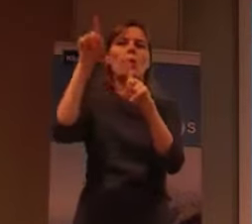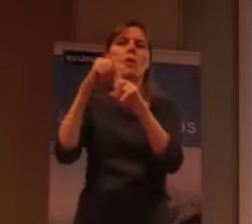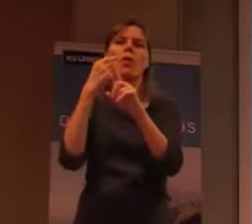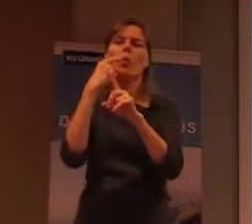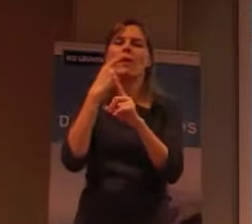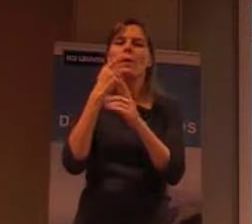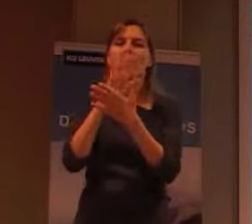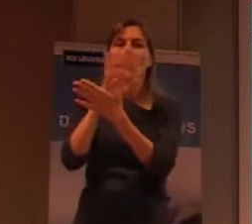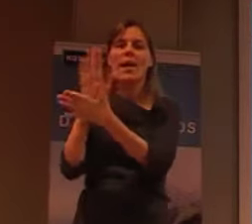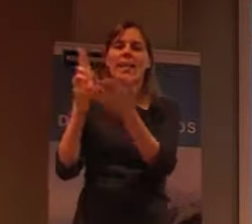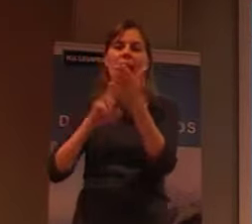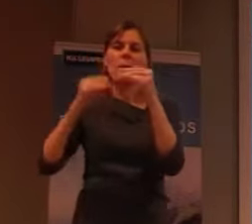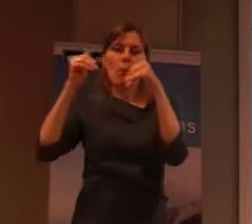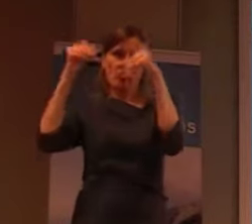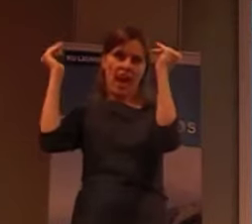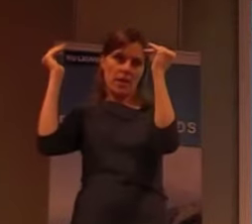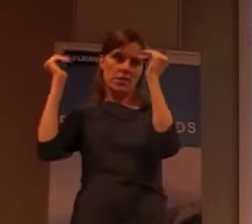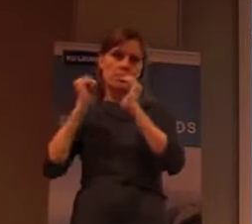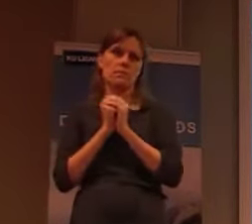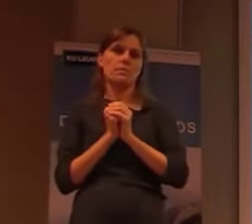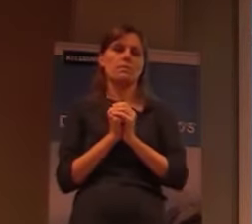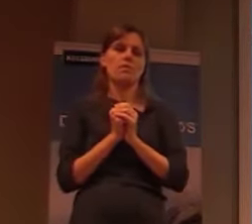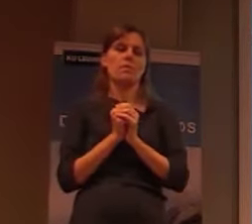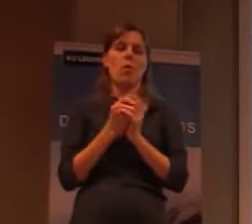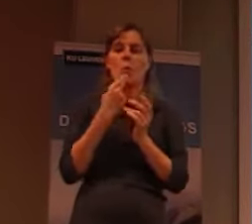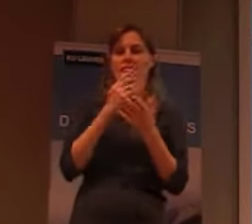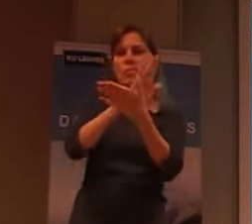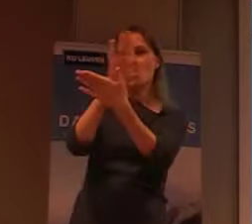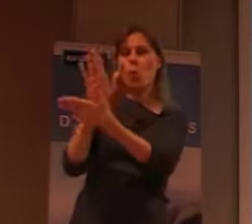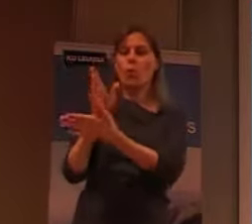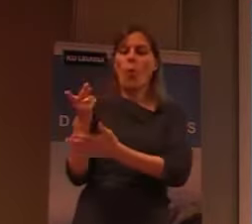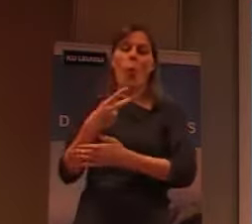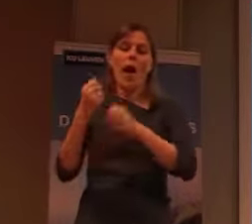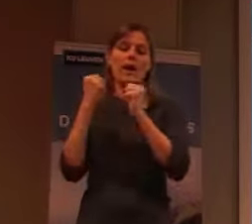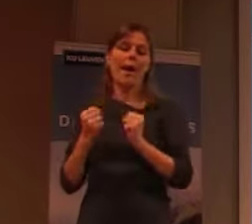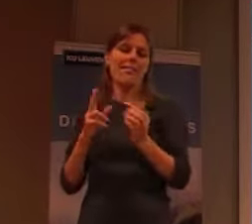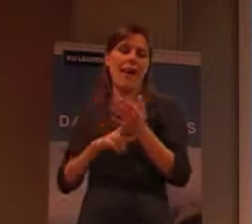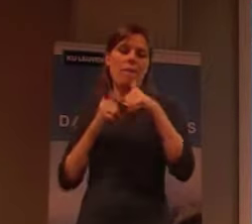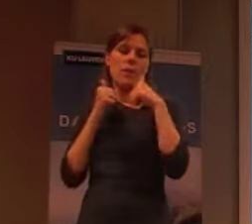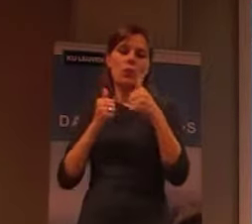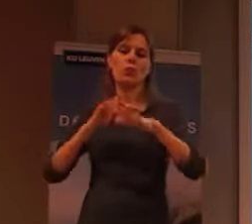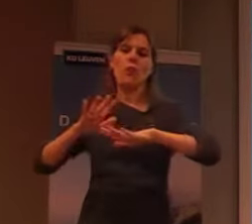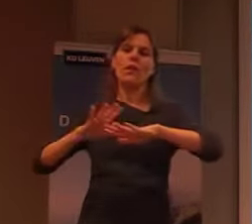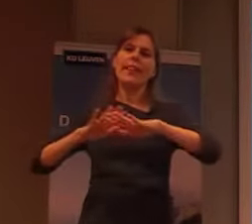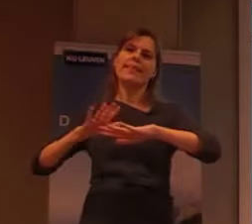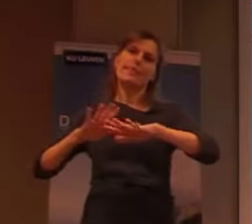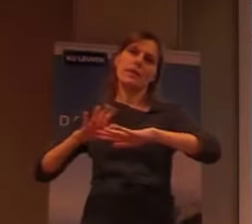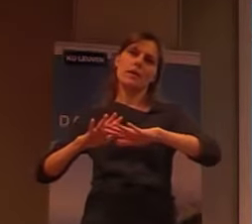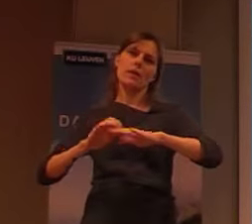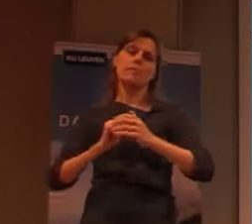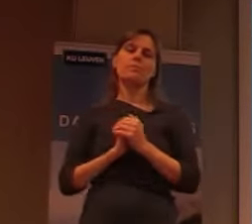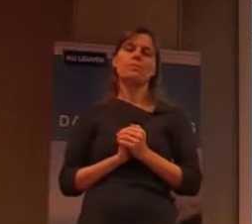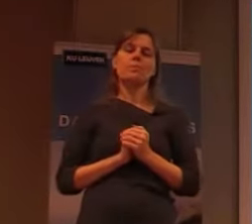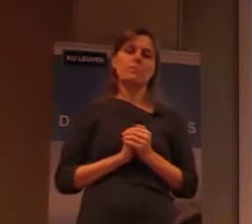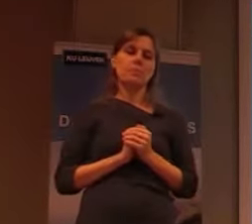En dat ze dus een dergelijke organisatie aankonden. En ook vanuit hun cultuur